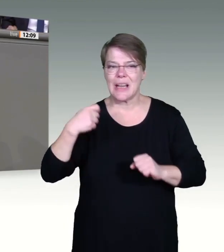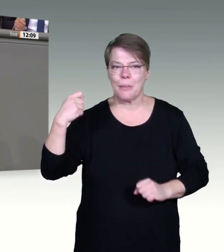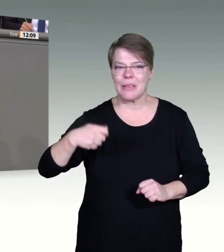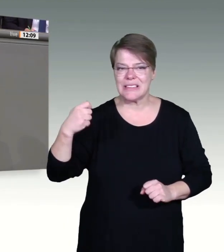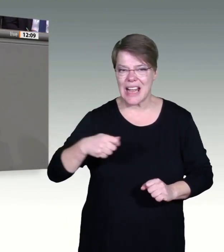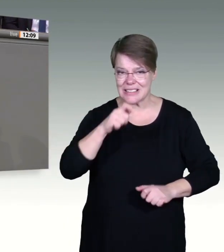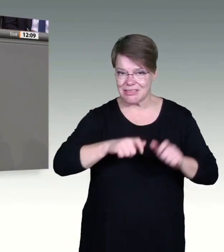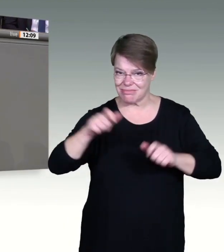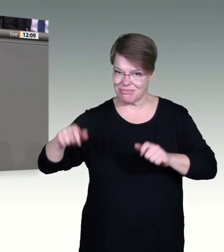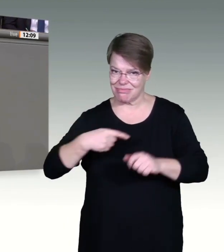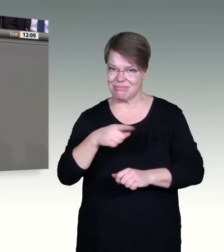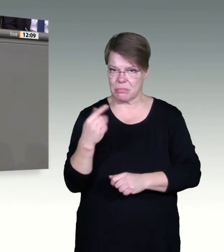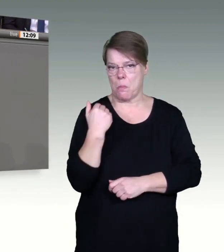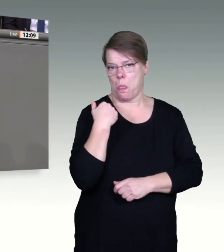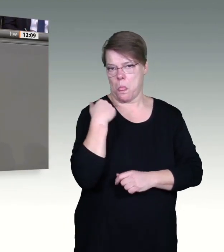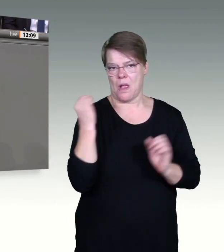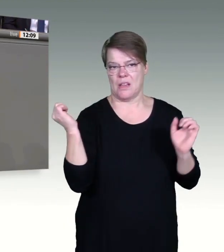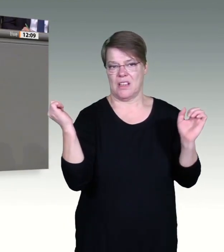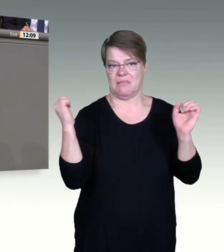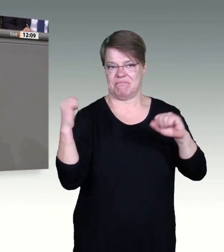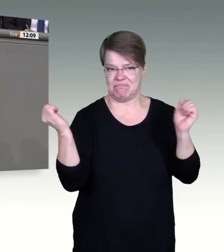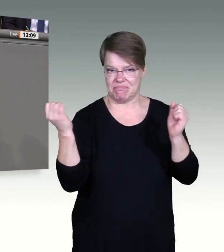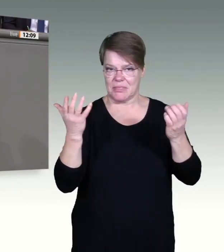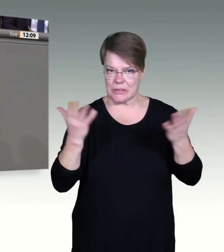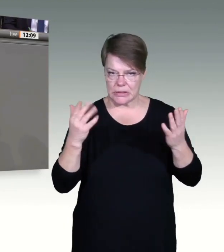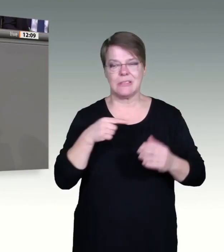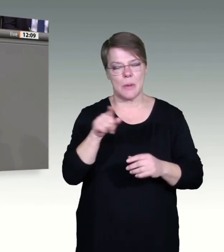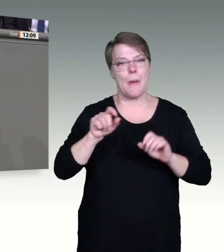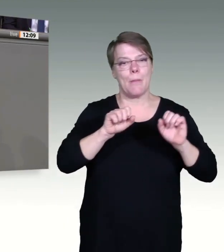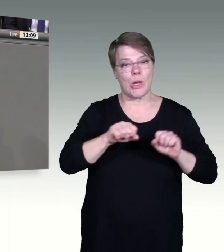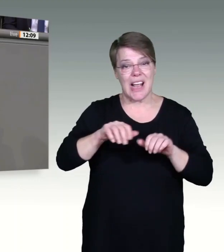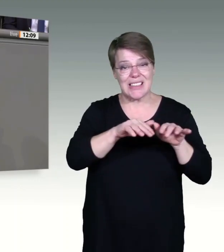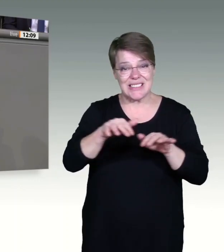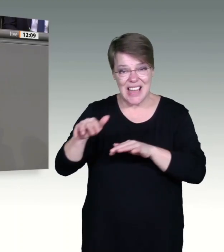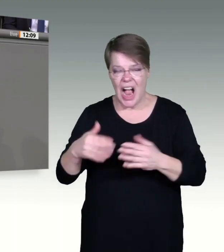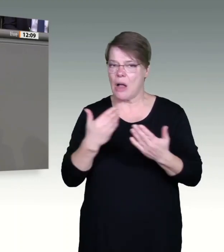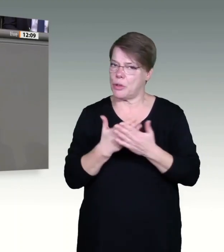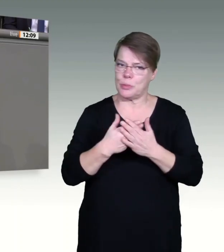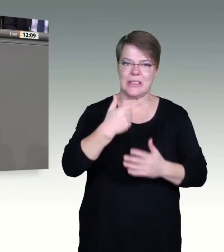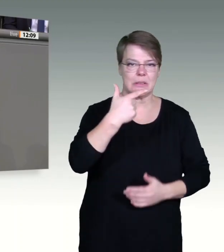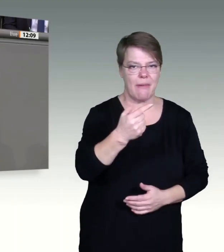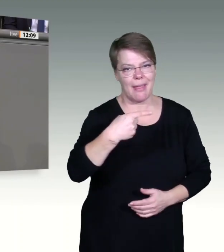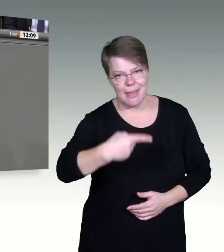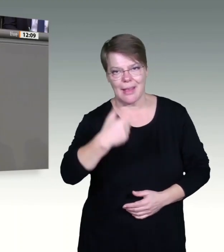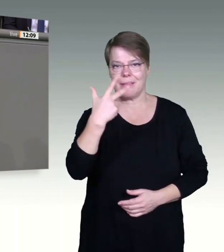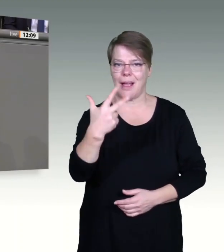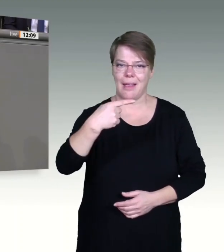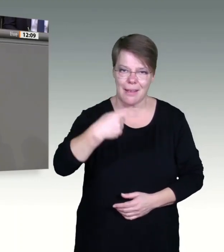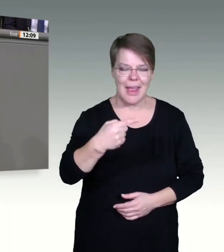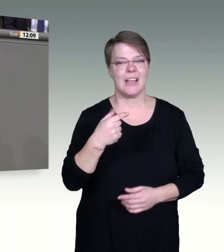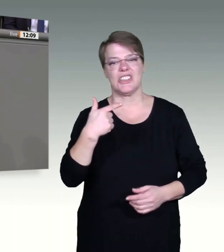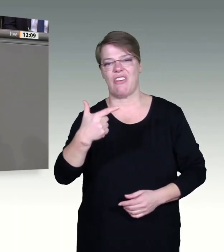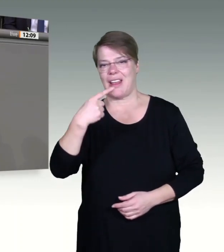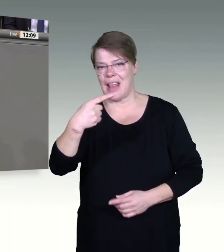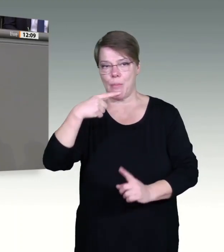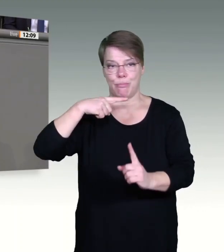für Ungeimpfte im öffentlichen und privaten Raum und das Absagen von Veranstaltungen. Denn,